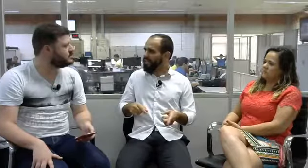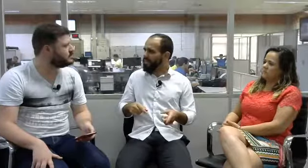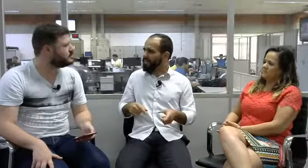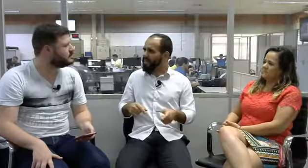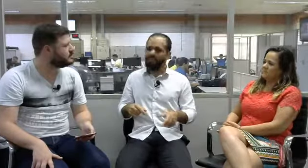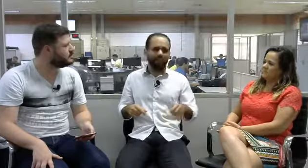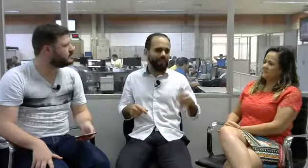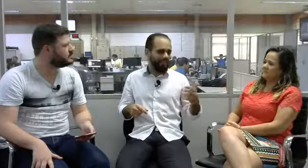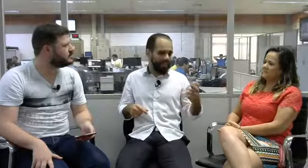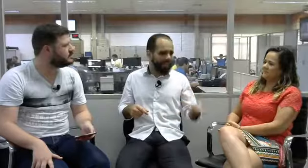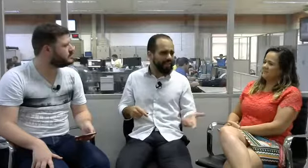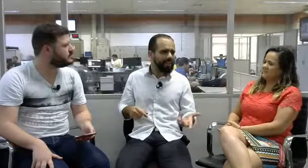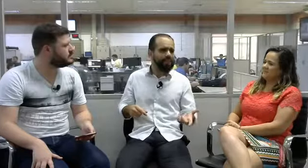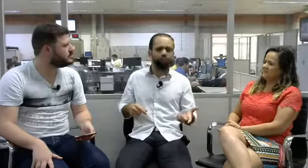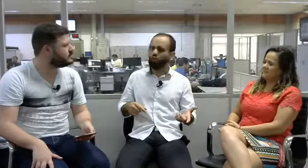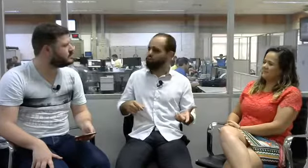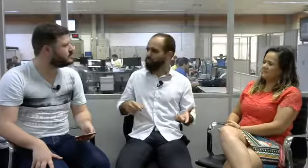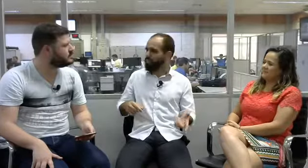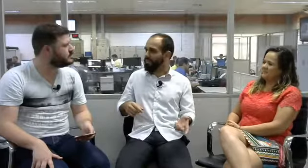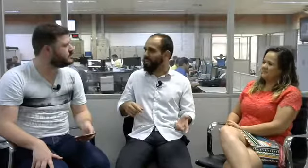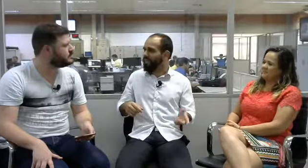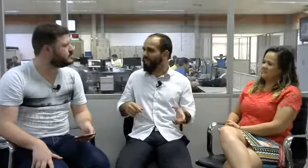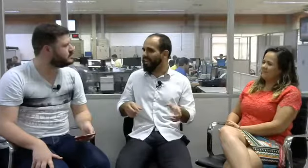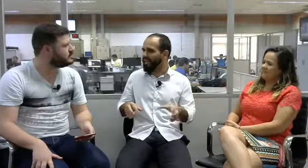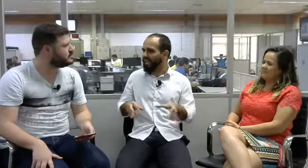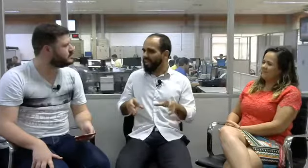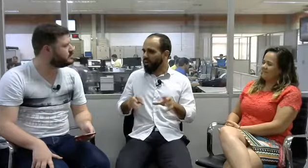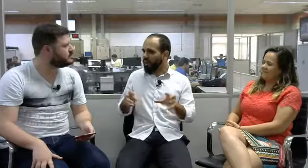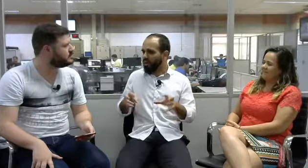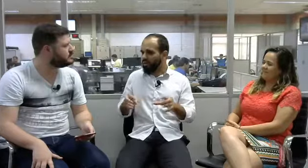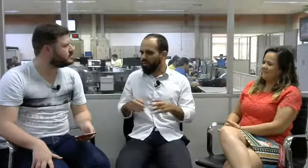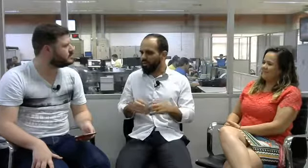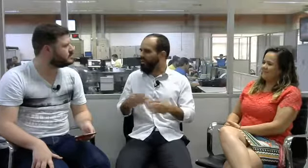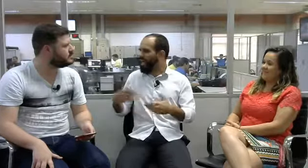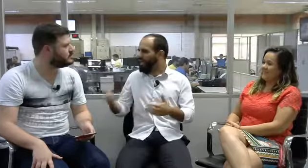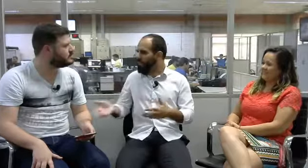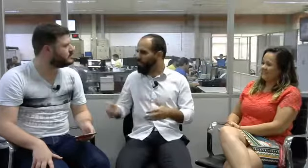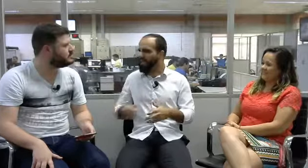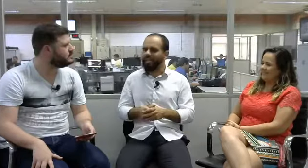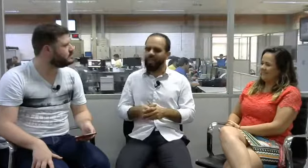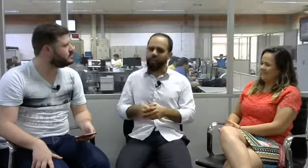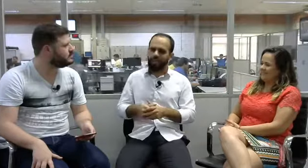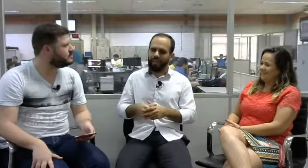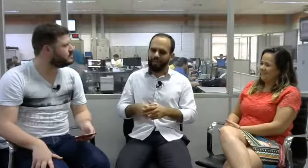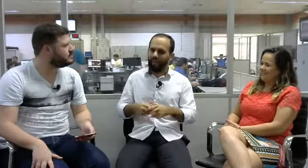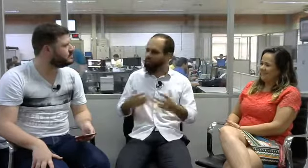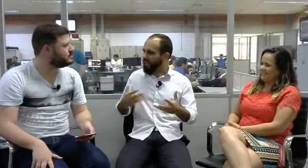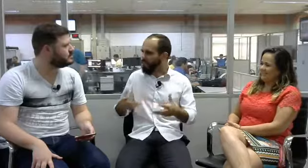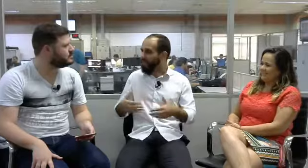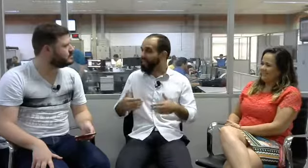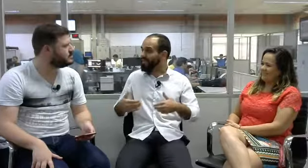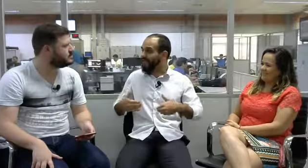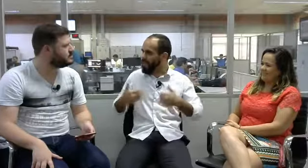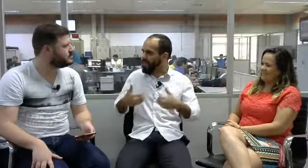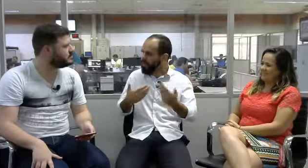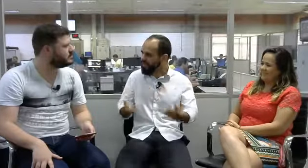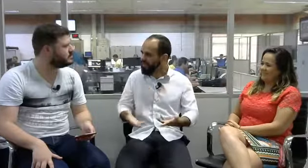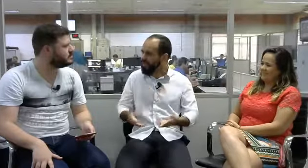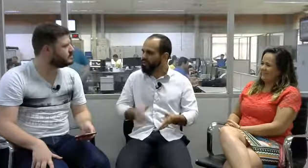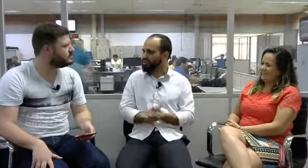primeira infância, que ele tenha nascido surdo, mas tenha logo colocado o aparelho, ou que ele tenha ouvido, que ele saiba constatar som,